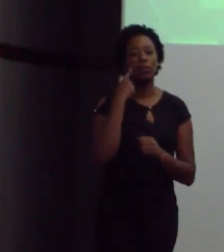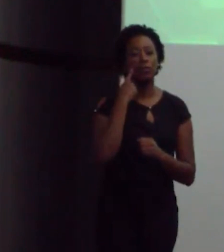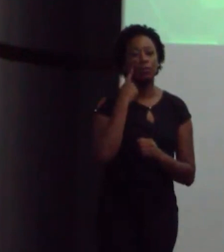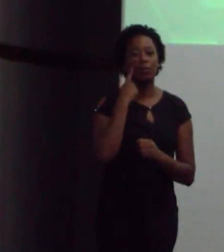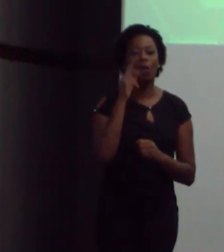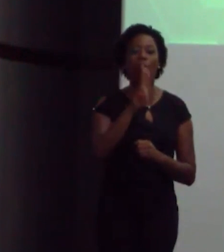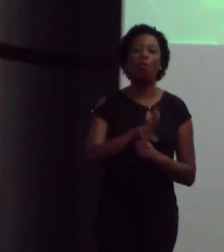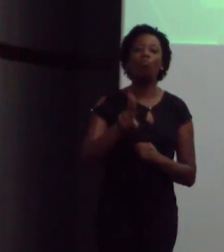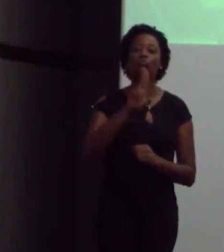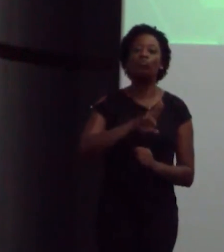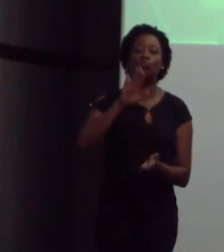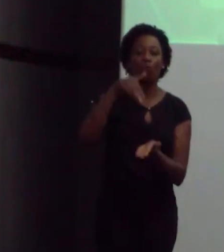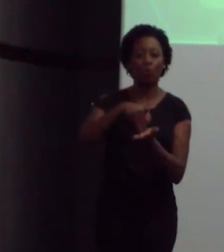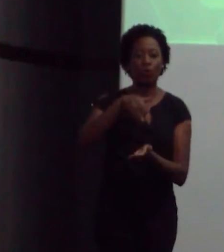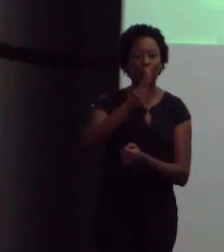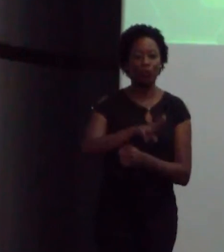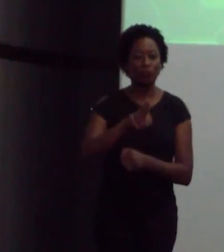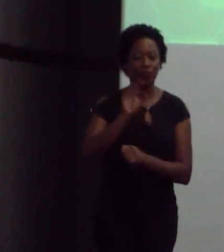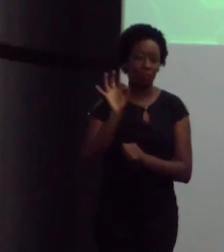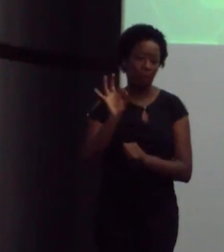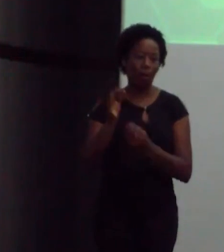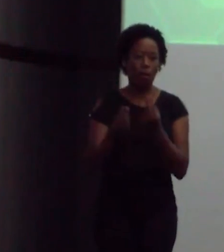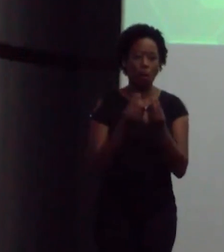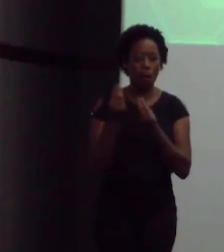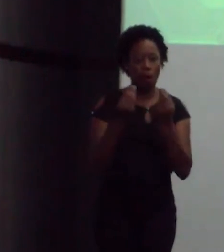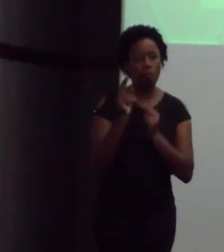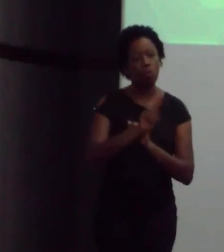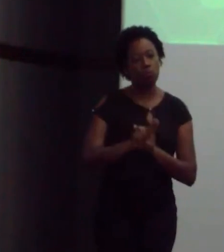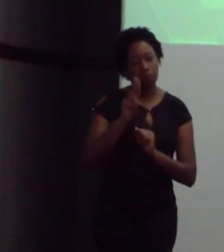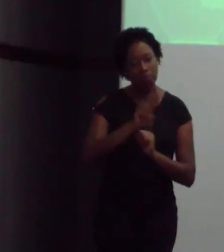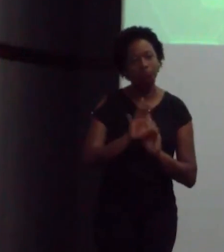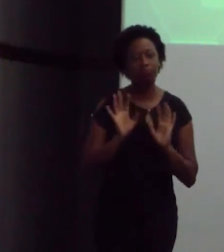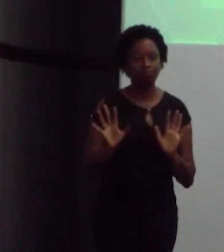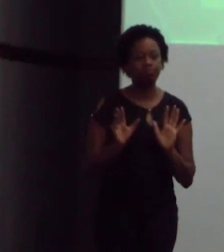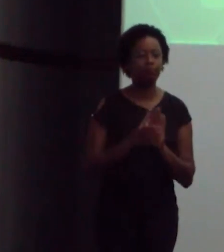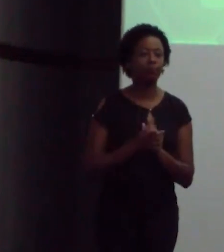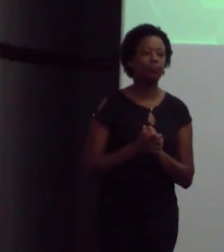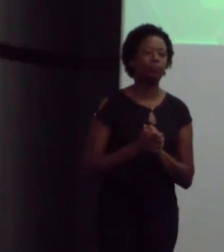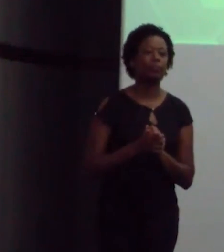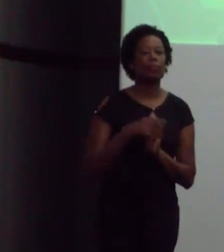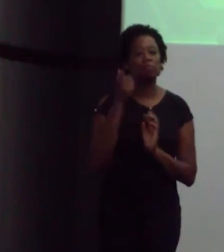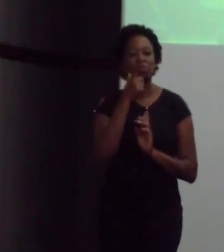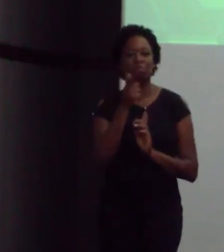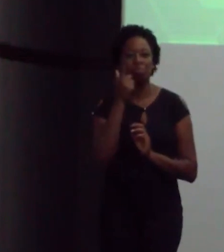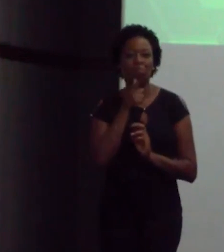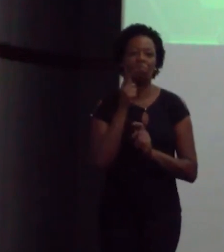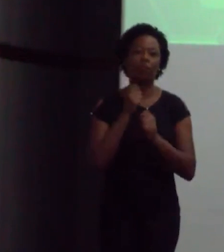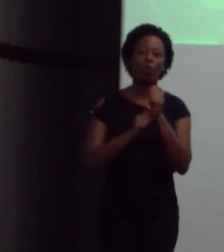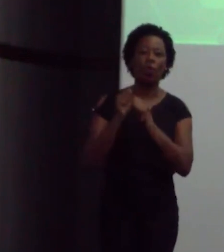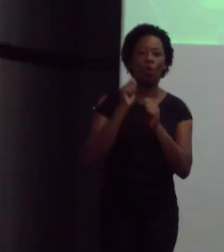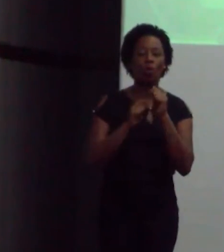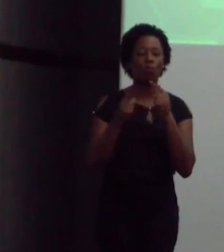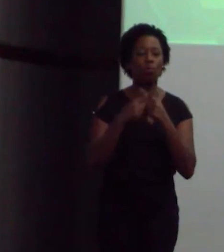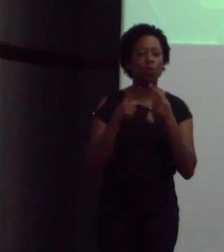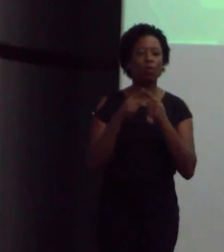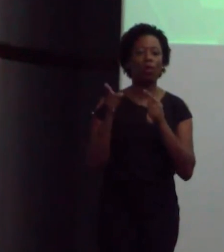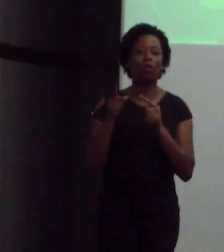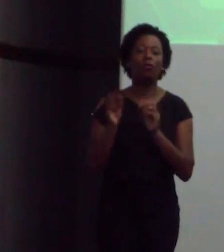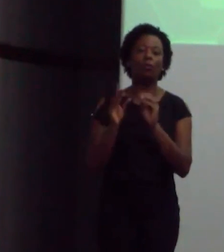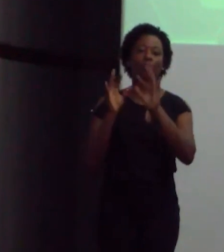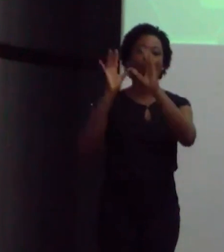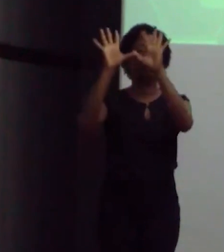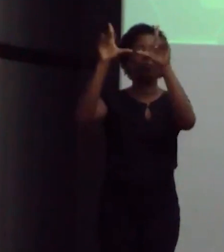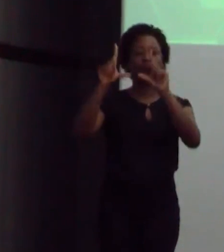pelo menos no uso final. Se eu não consigo gerar, de forma eficiente, do ponto de vista ambiental, de que eu seja mais eficiente e elimine a